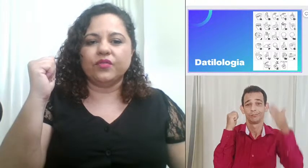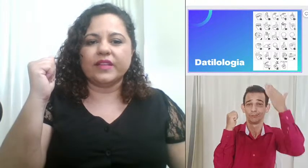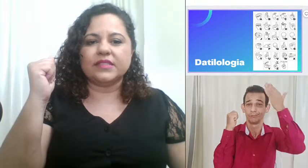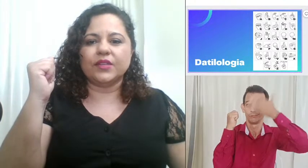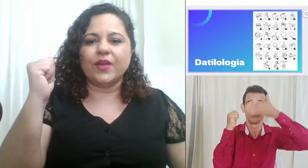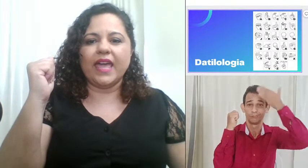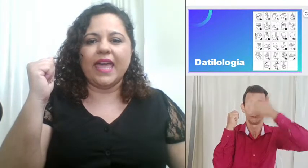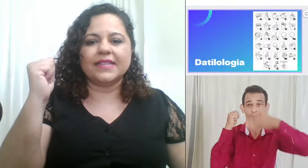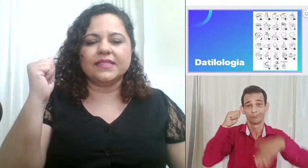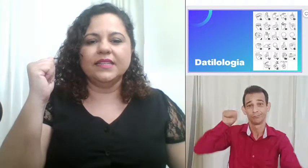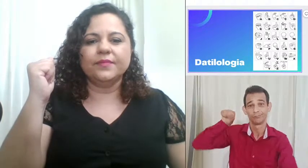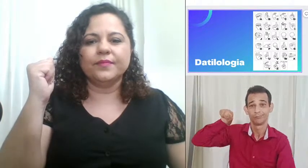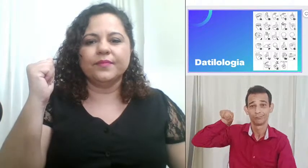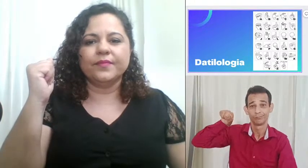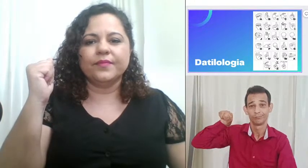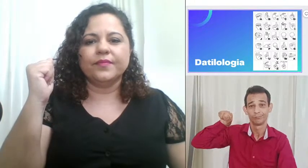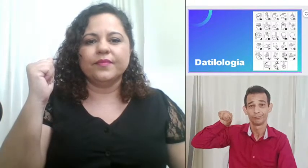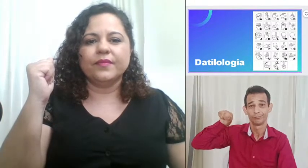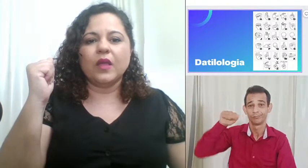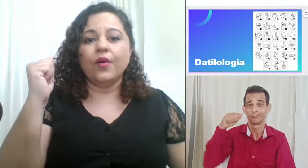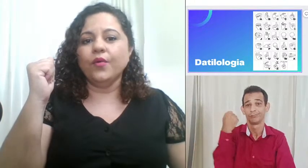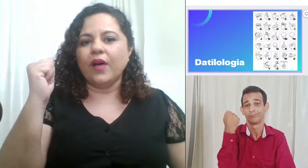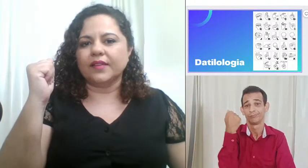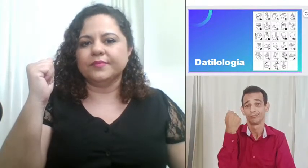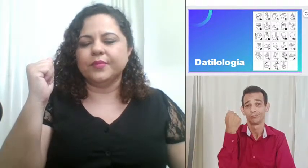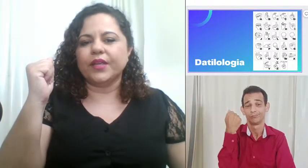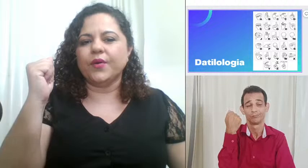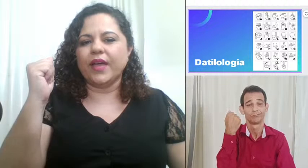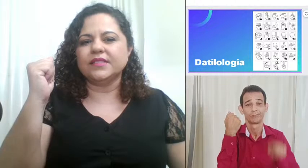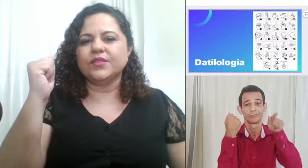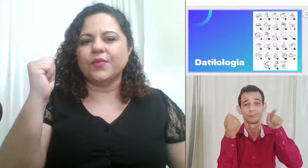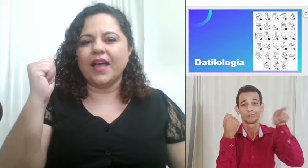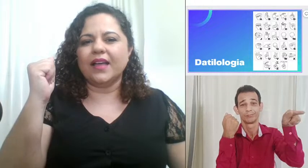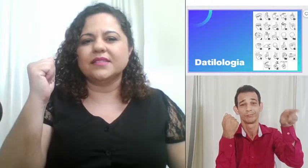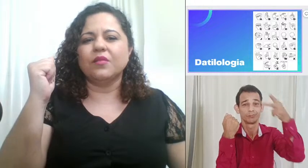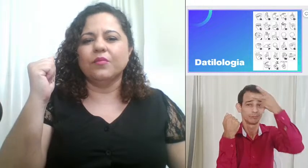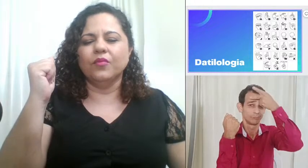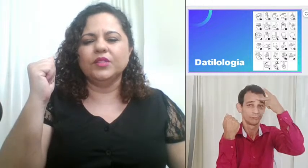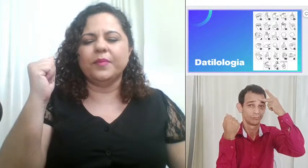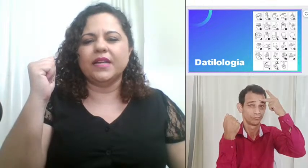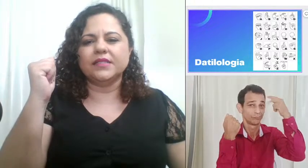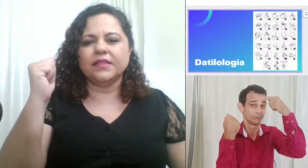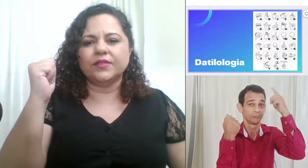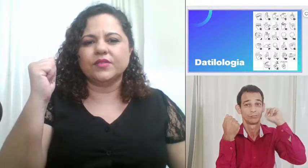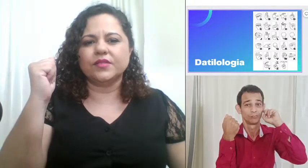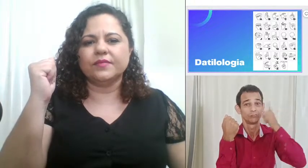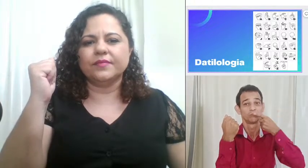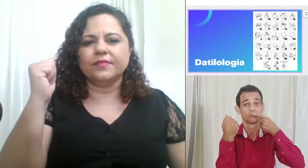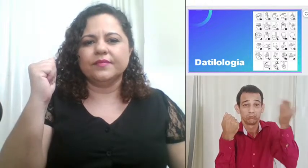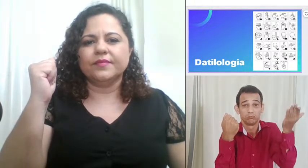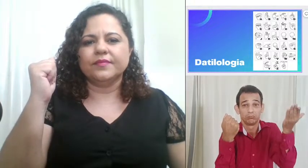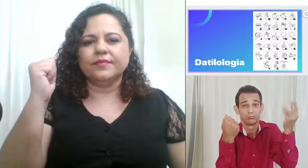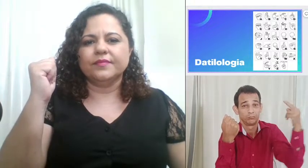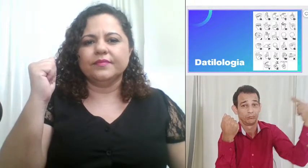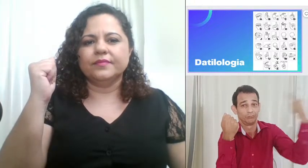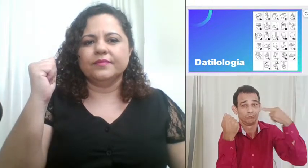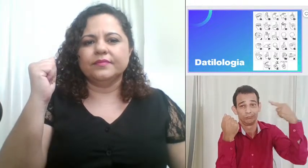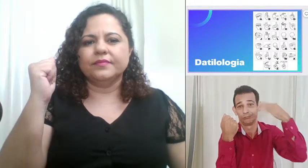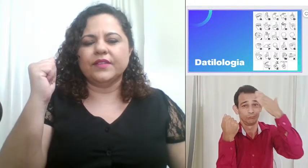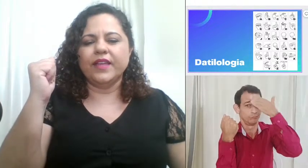fazendo S ou A porque o S e o A são muito parecidos tá vendo